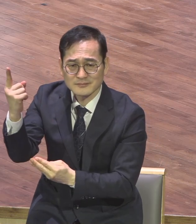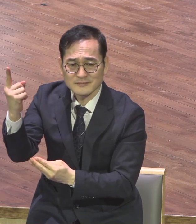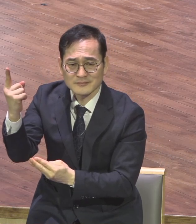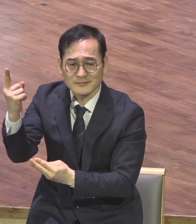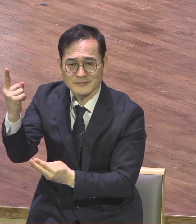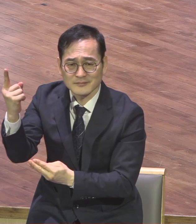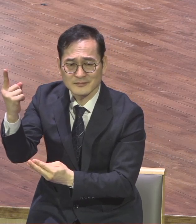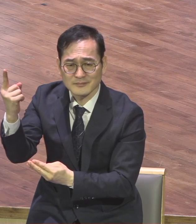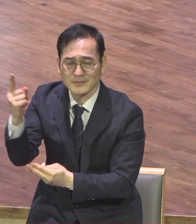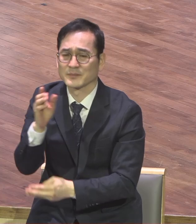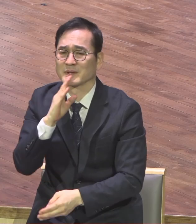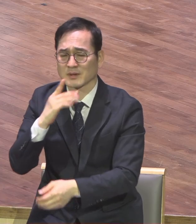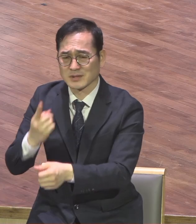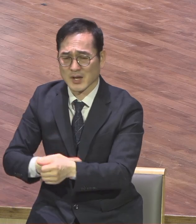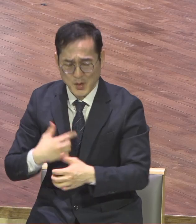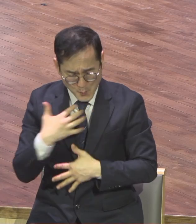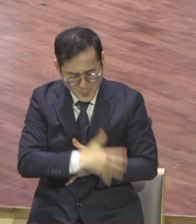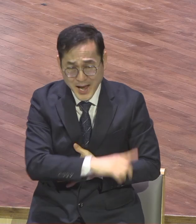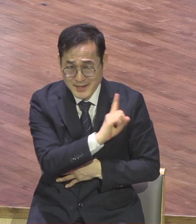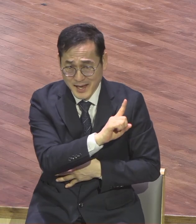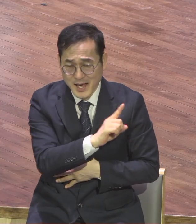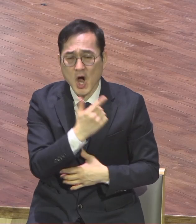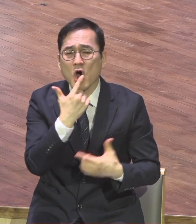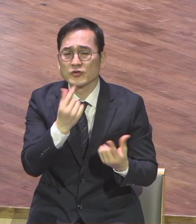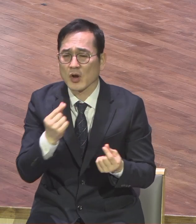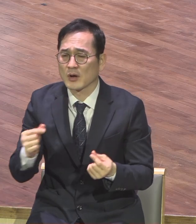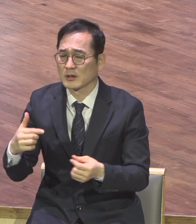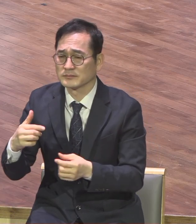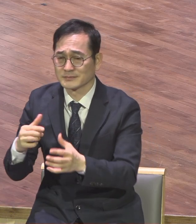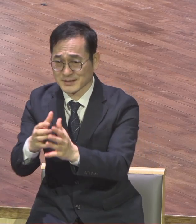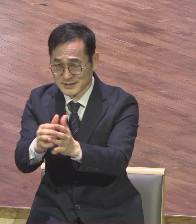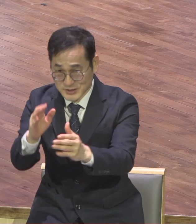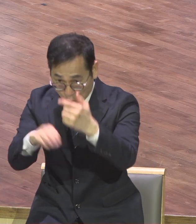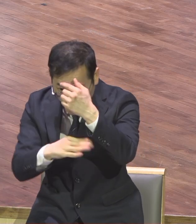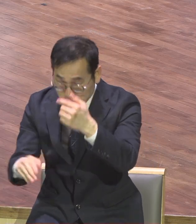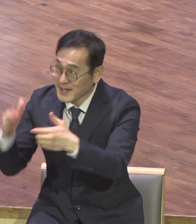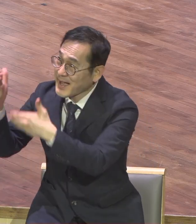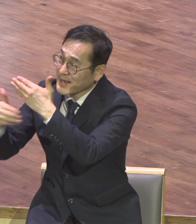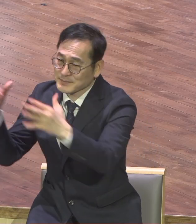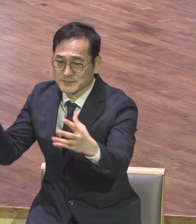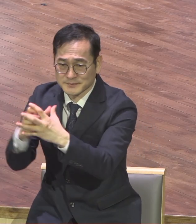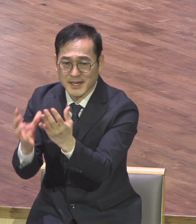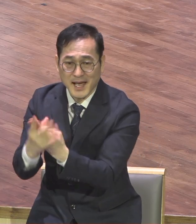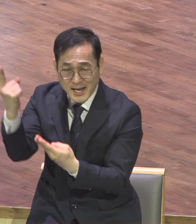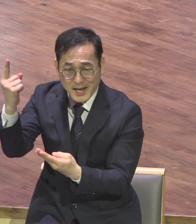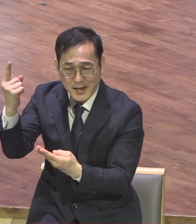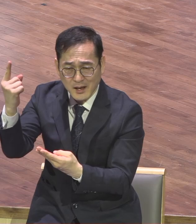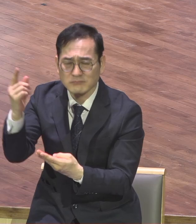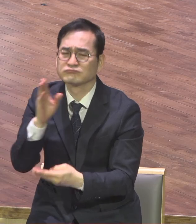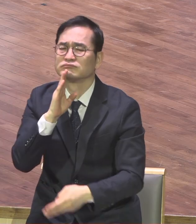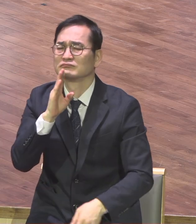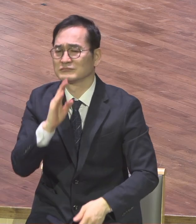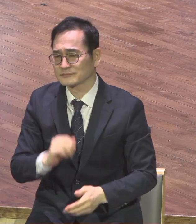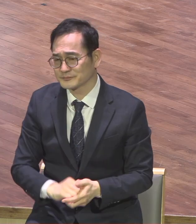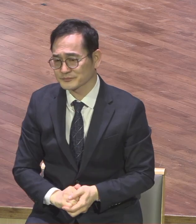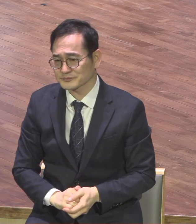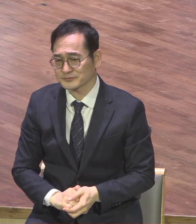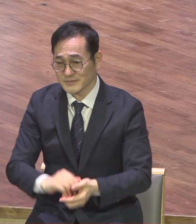하나 되는 것은 자연스러운 거예요 영교회는 하나 되는 줄 믿습니다 하나 되는 것이 아주 자연스러운 겁니다